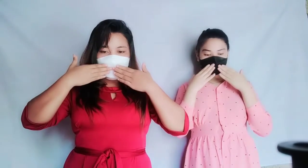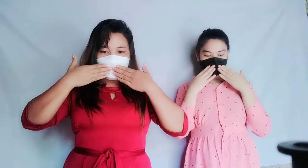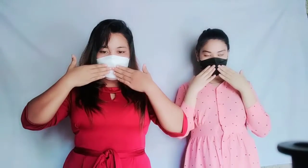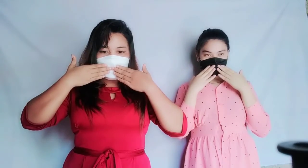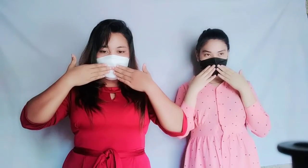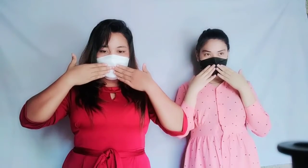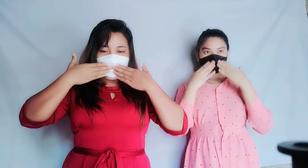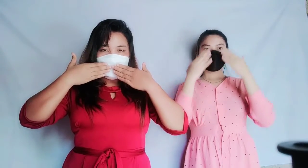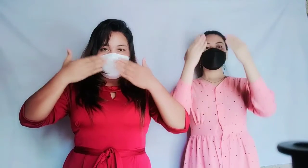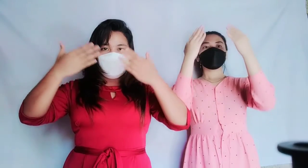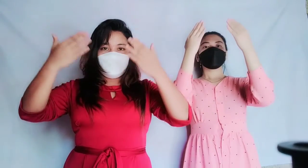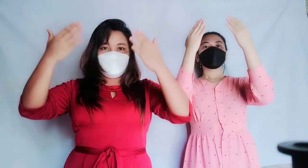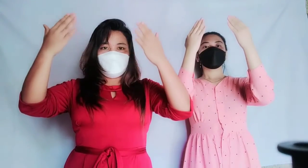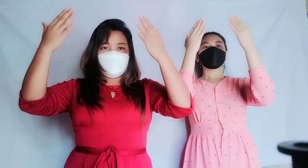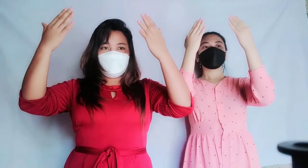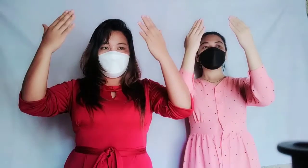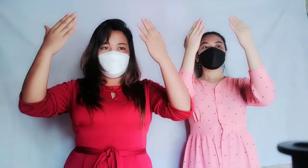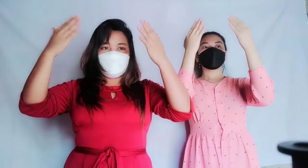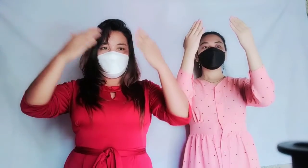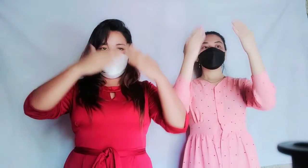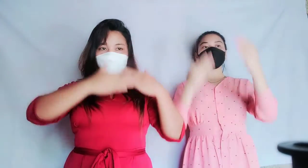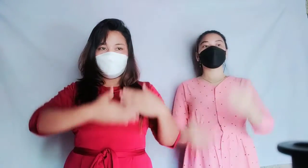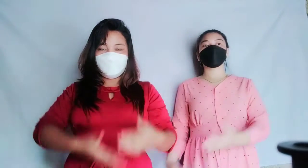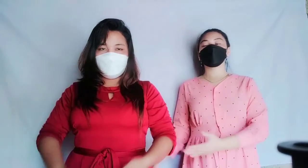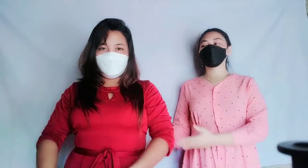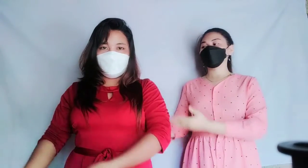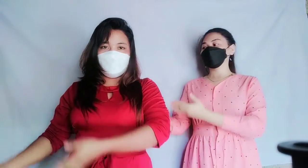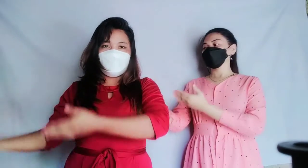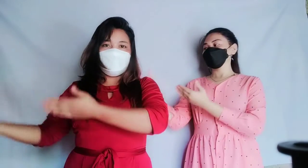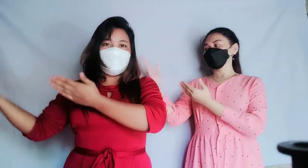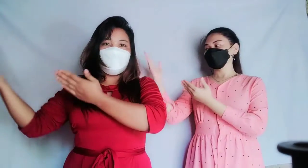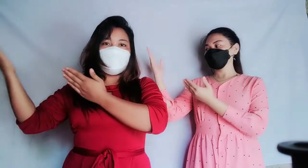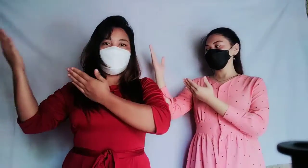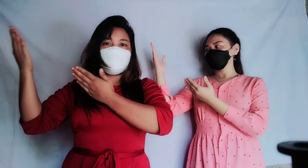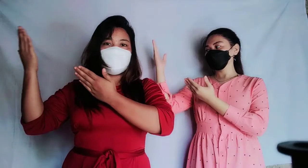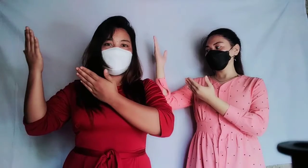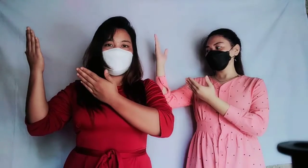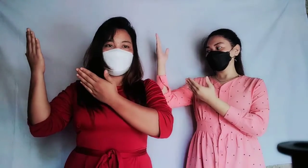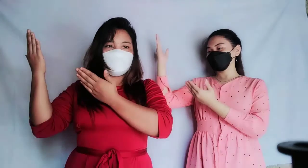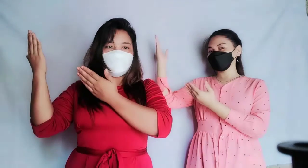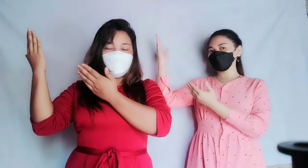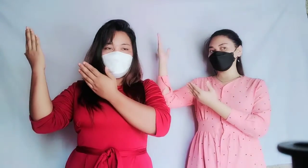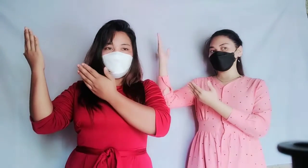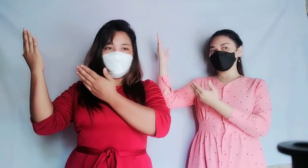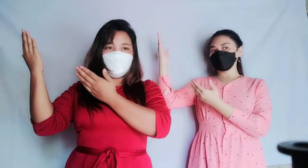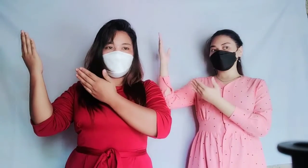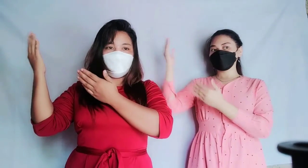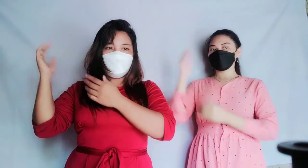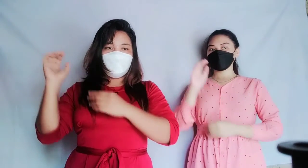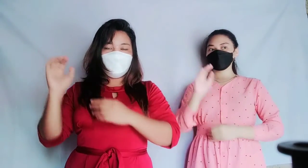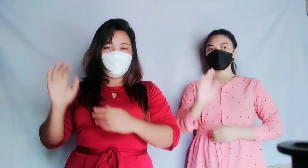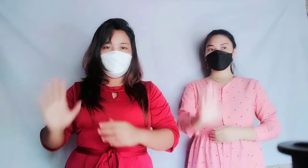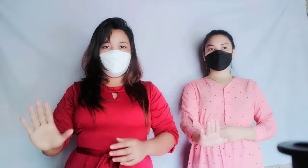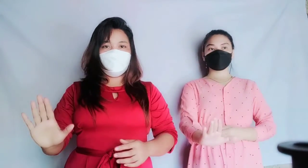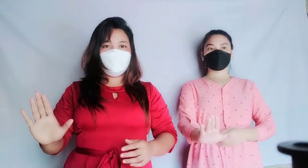Salamat Salamat Panginoon Ikaw